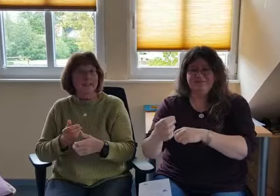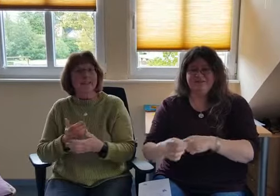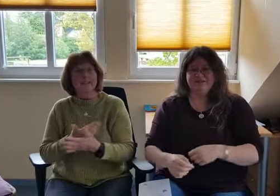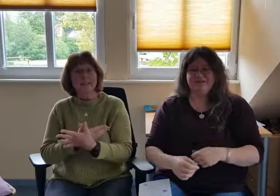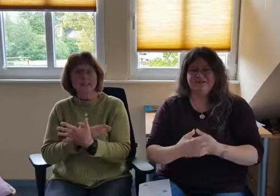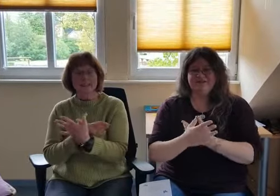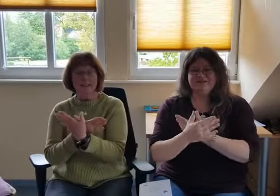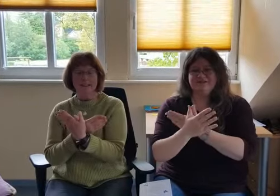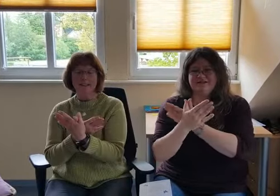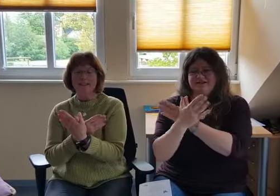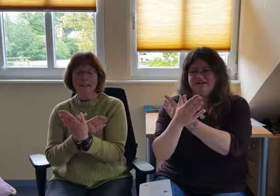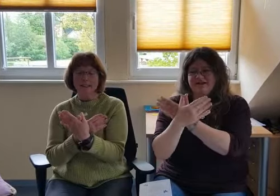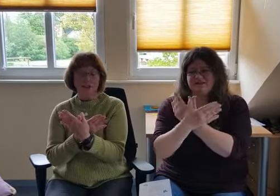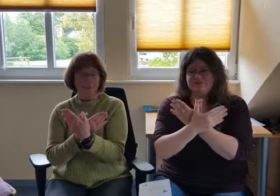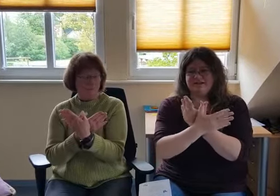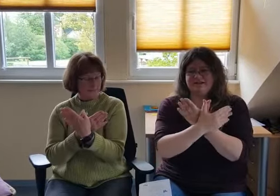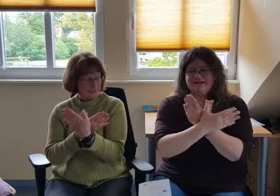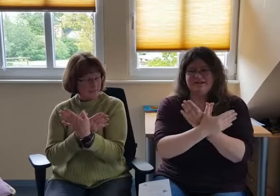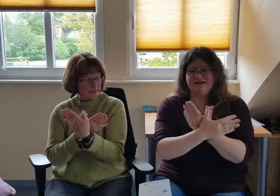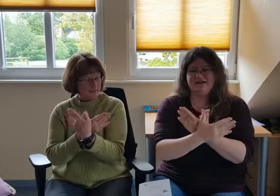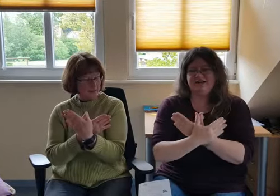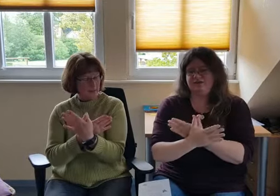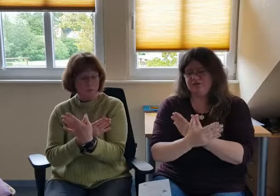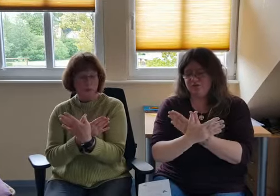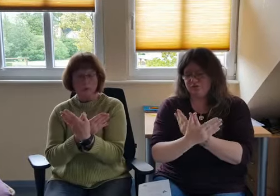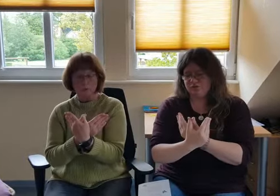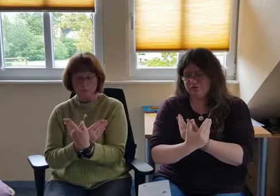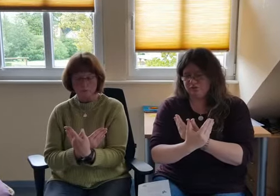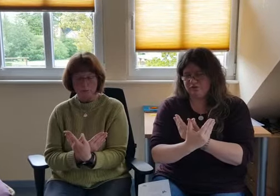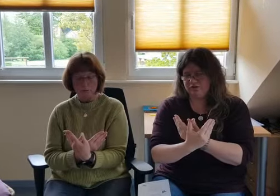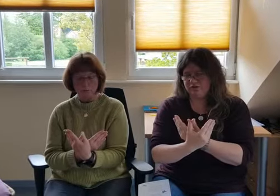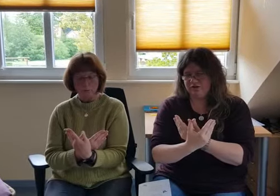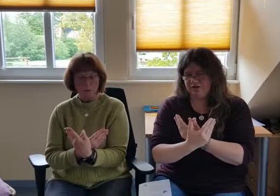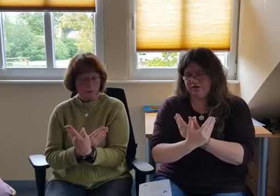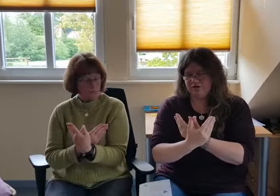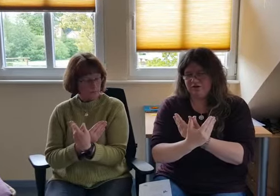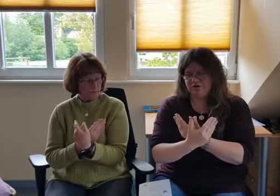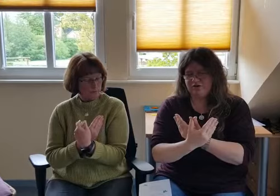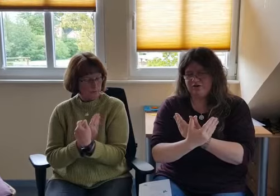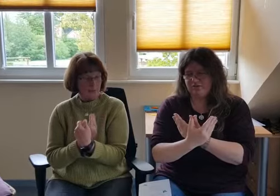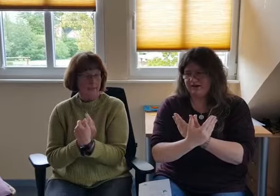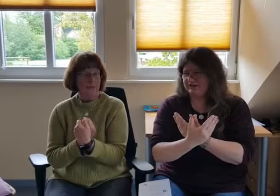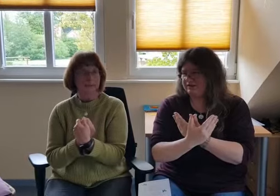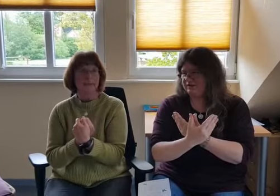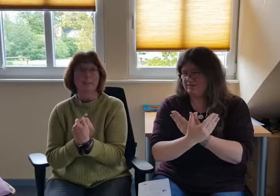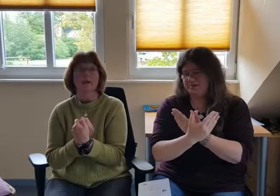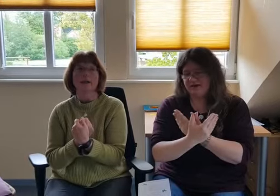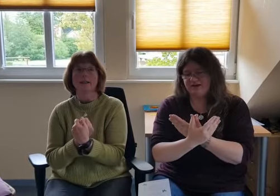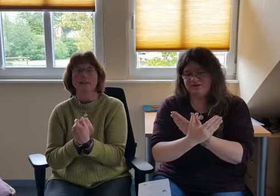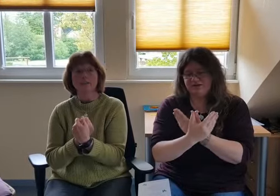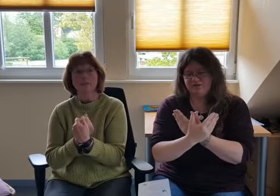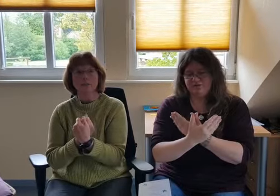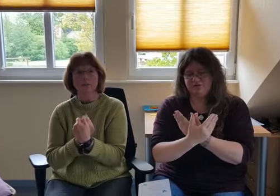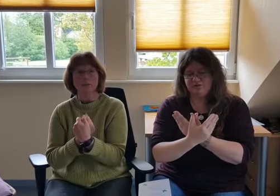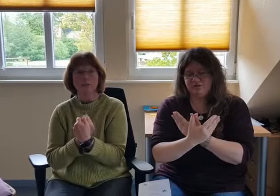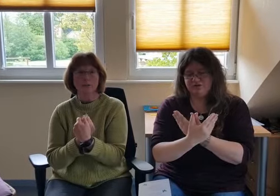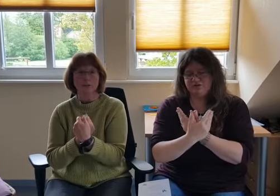setzt sich der Schmetterling zur Ruhe und macht die beiden Flügel